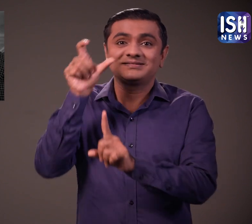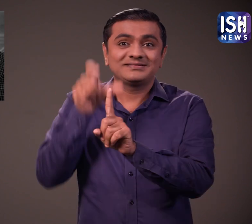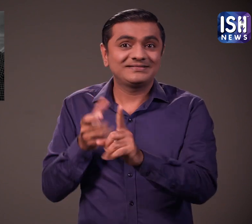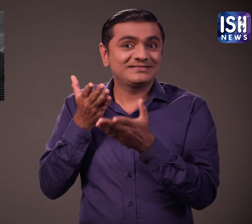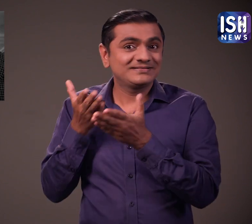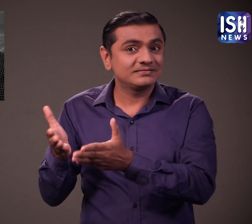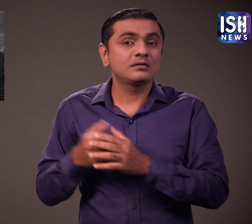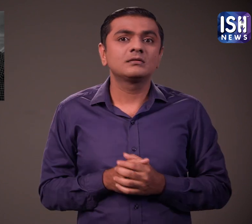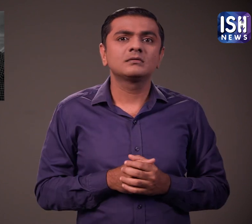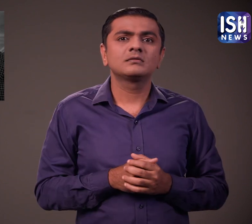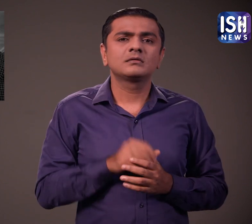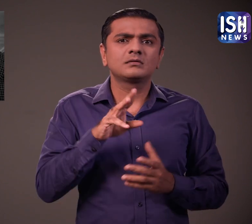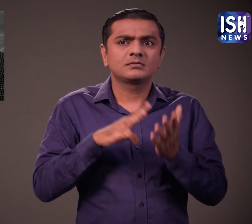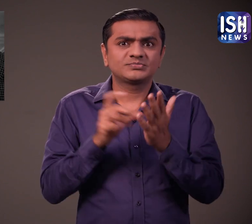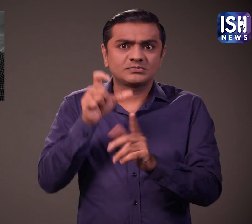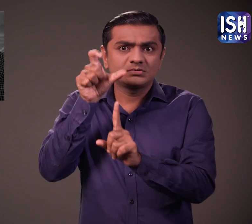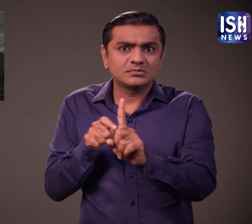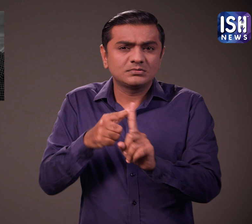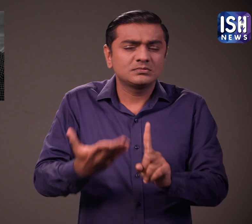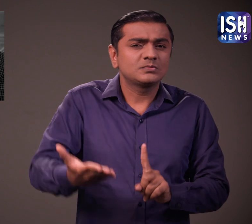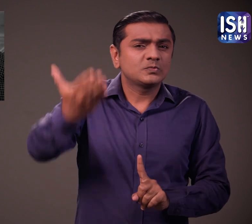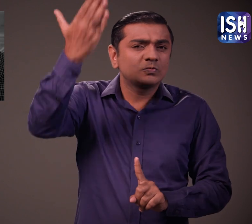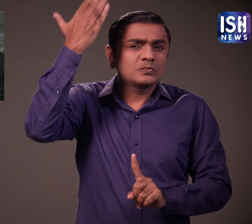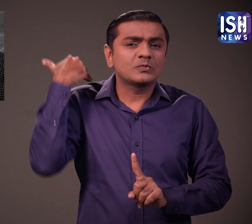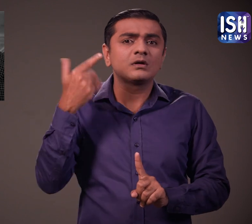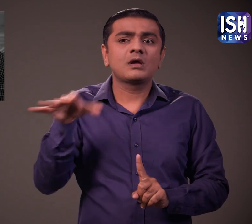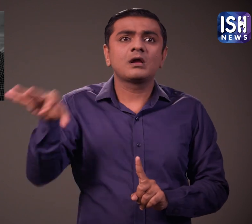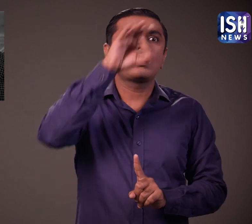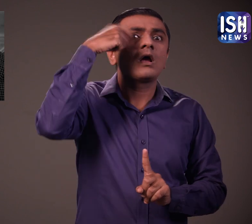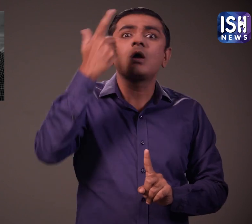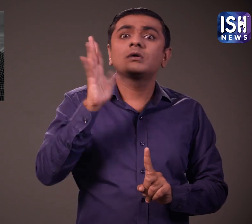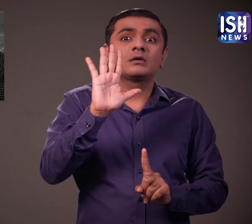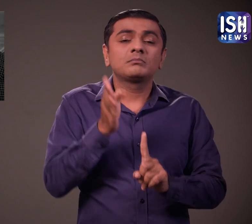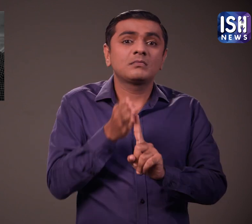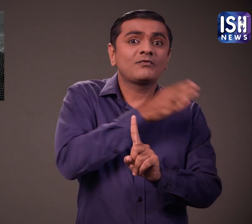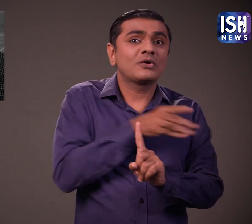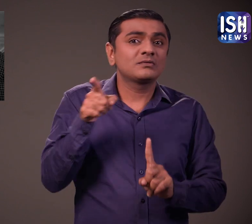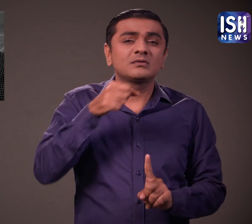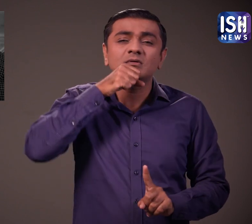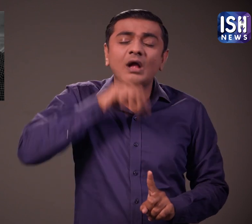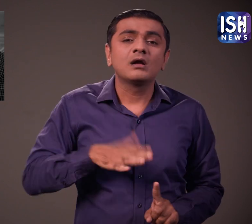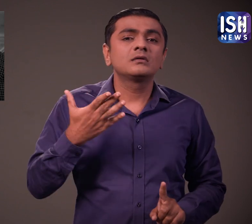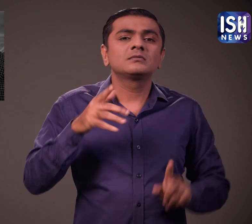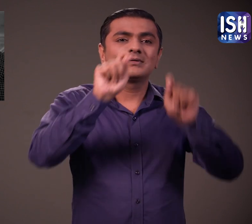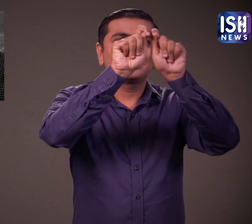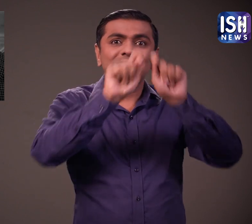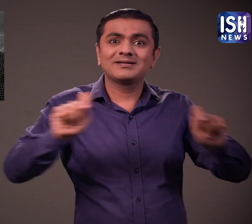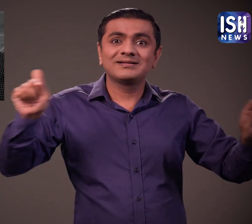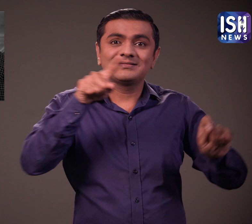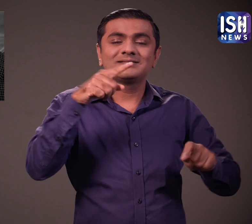किया। फिल्मों में आने से पहले चतुरवेदी ने अपनी युवा आवस्था में थियेटर में